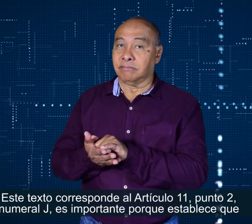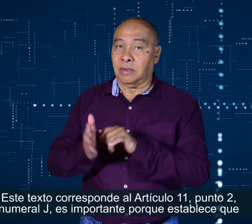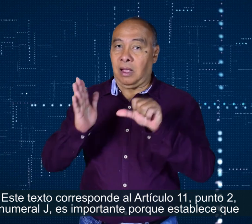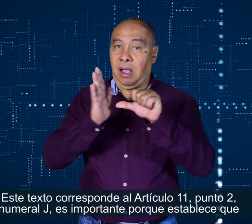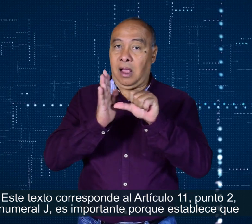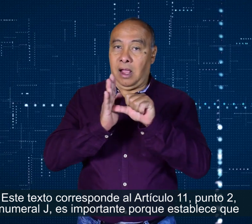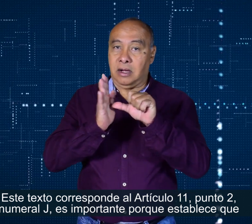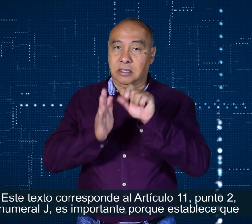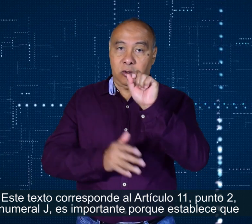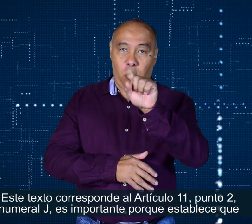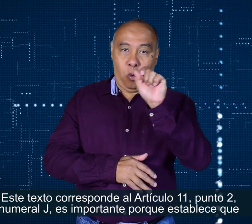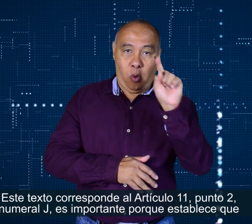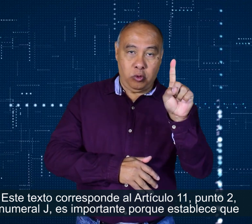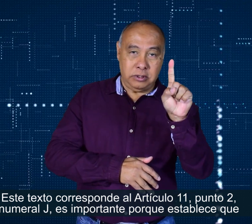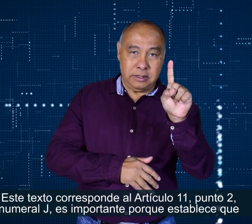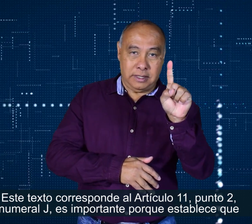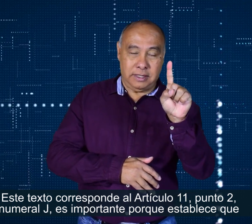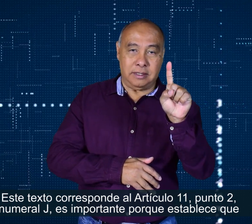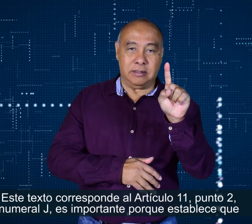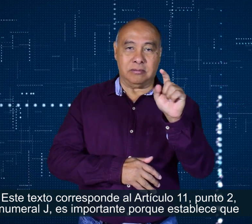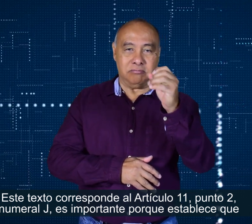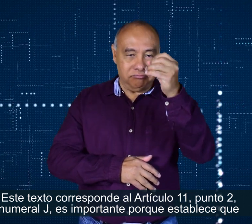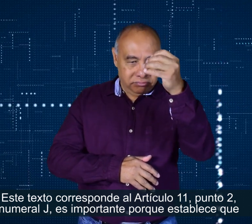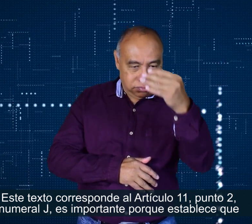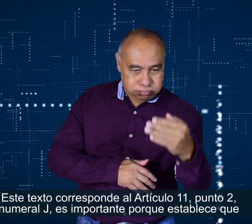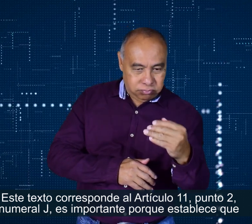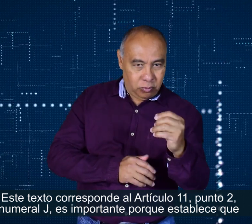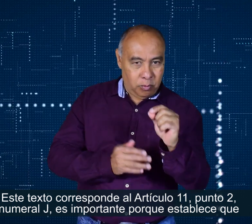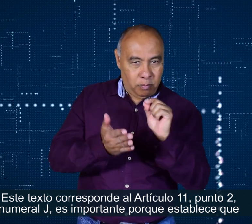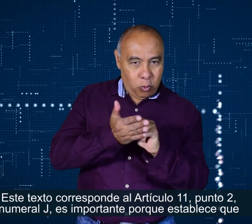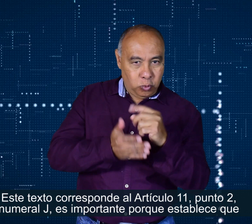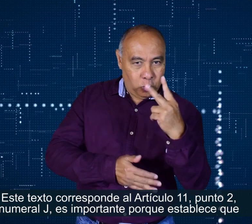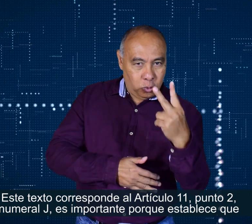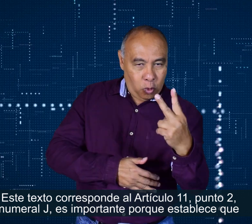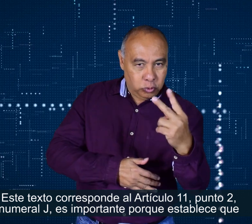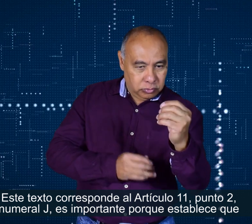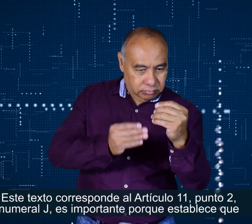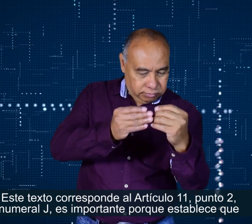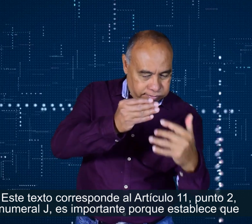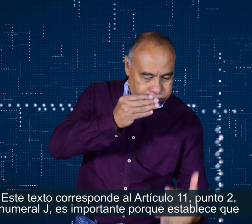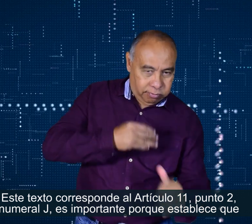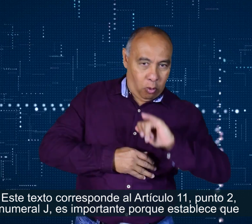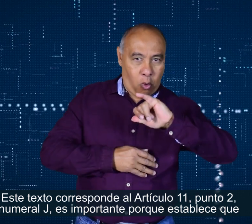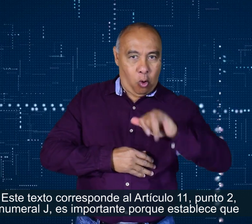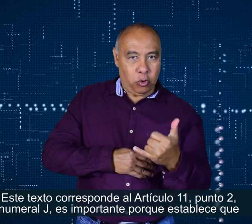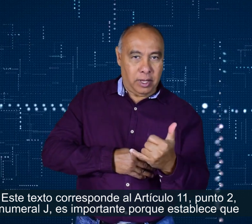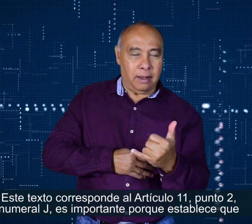artículo 11.2, numeral J. Es importante